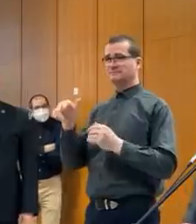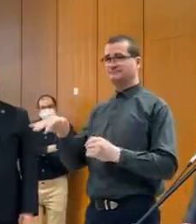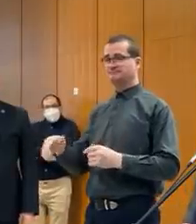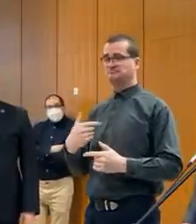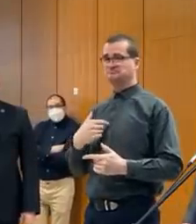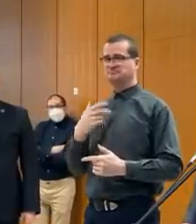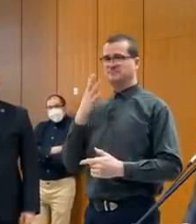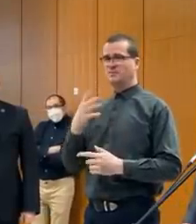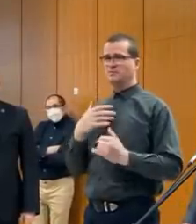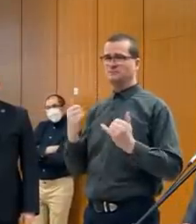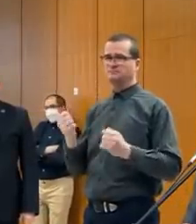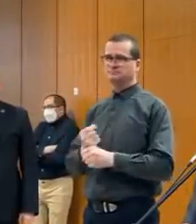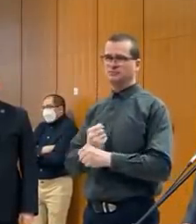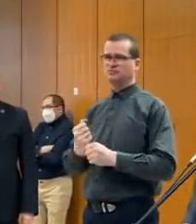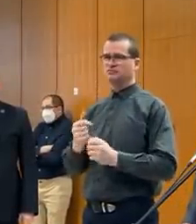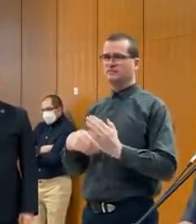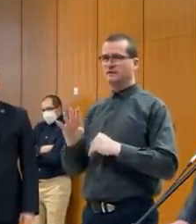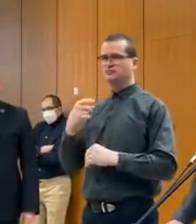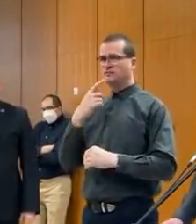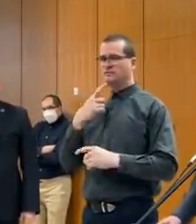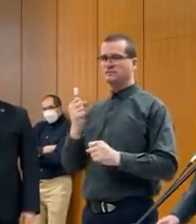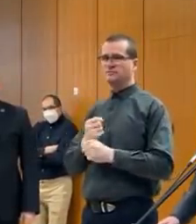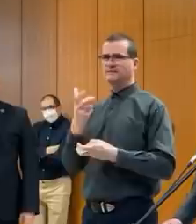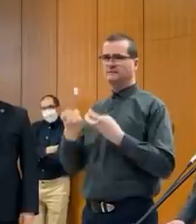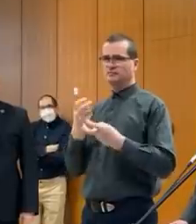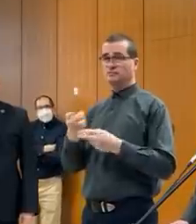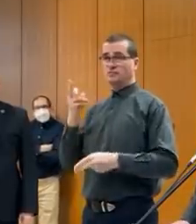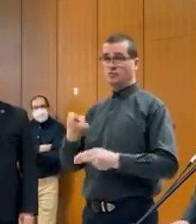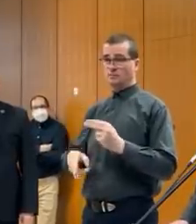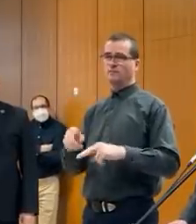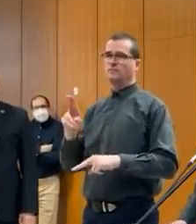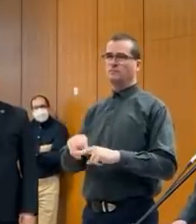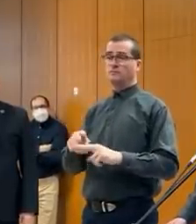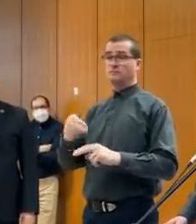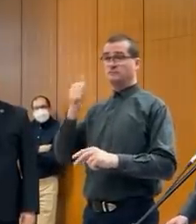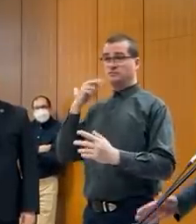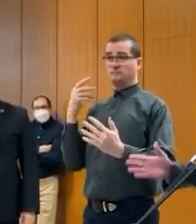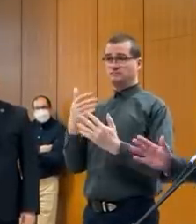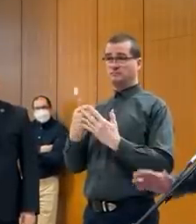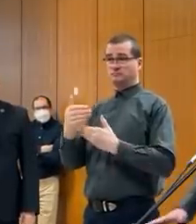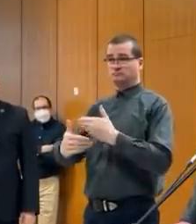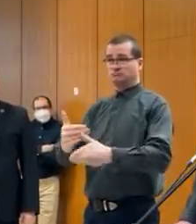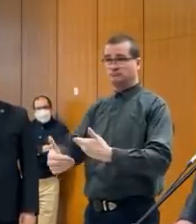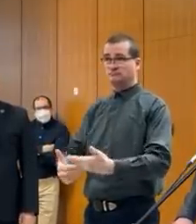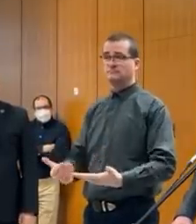Nebudem naozaj nič viac hovoriť. Treba si počkať na vyšetrovanie prebieha od včera. A